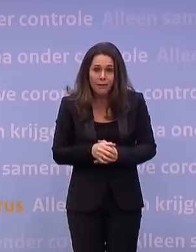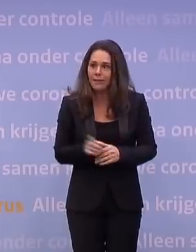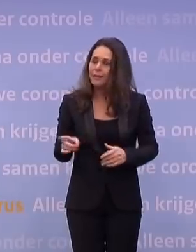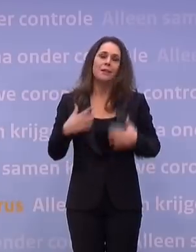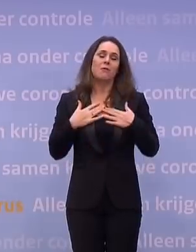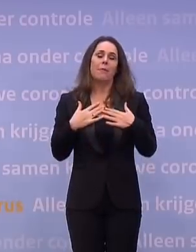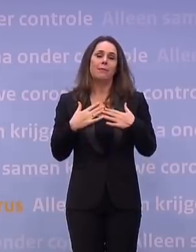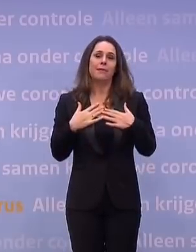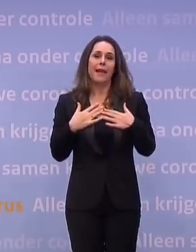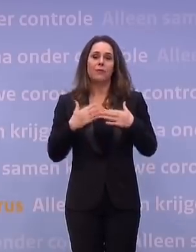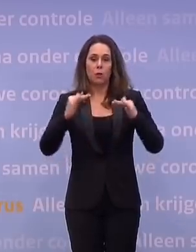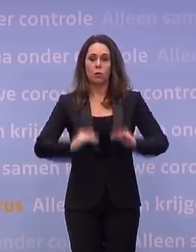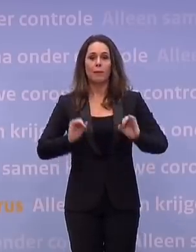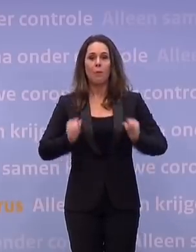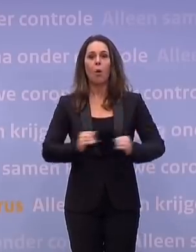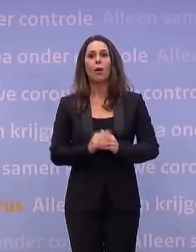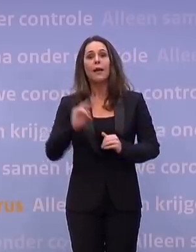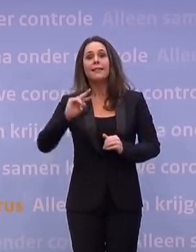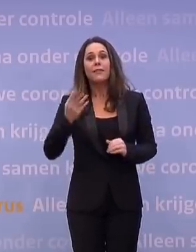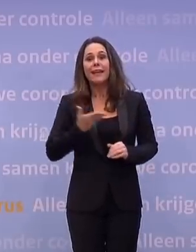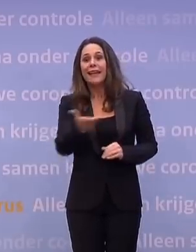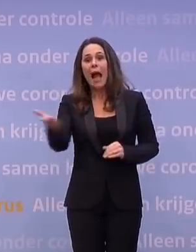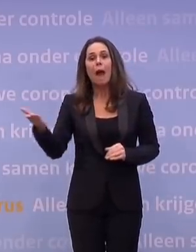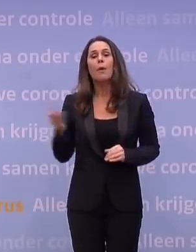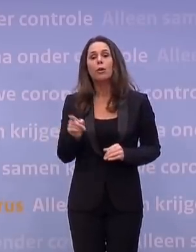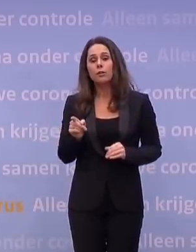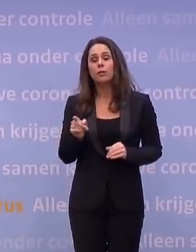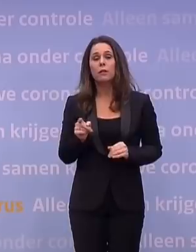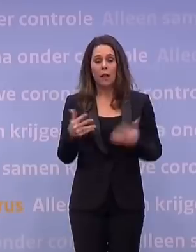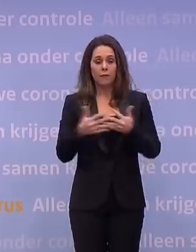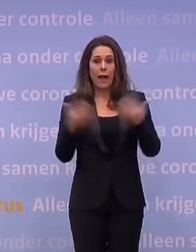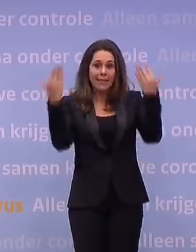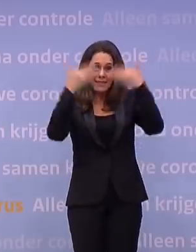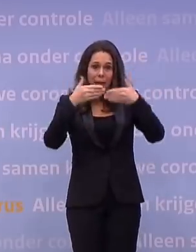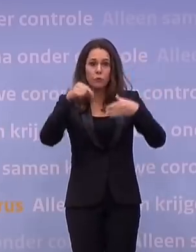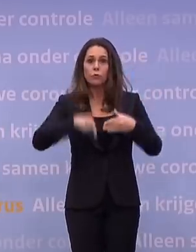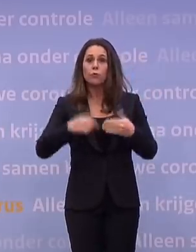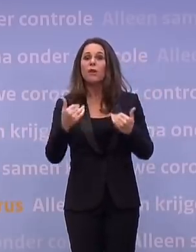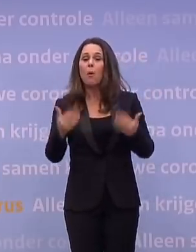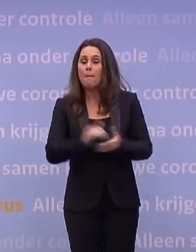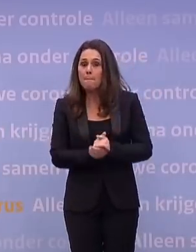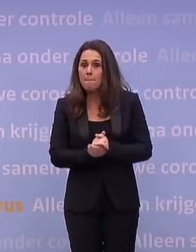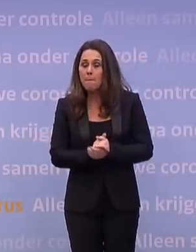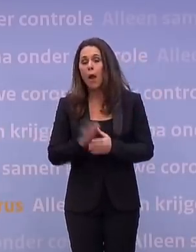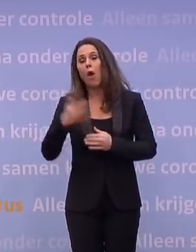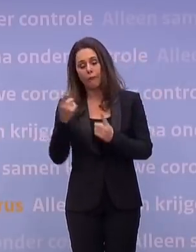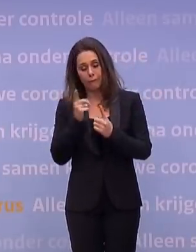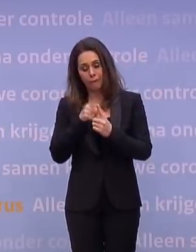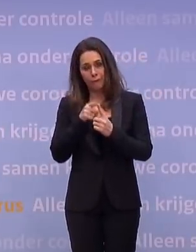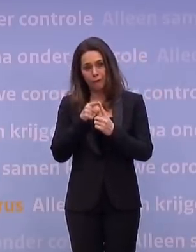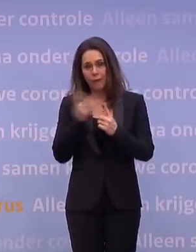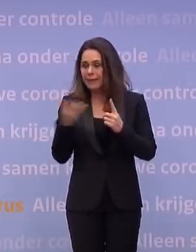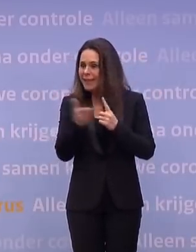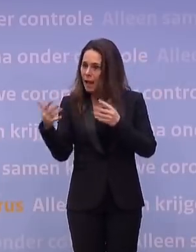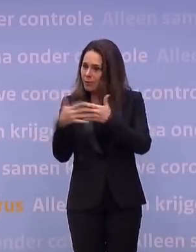ik, wat mij betreft zo min mogelijk. De Tweede Kamer, als ik vergader s'avonds, nu is dat om twee redenen. Dan is dat ofwel omdat de